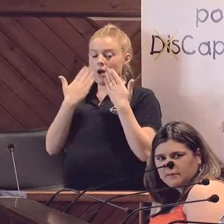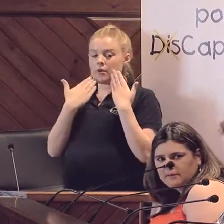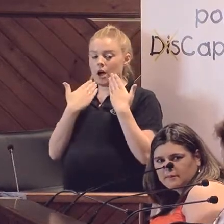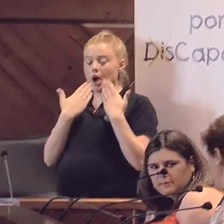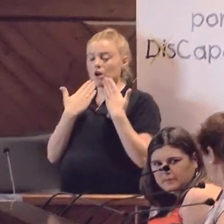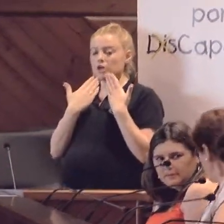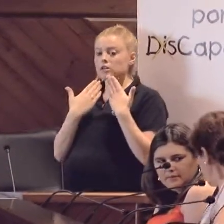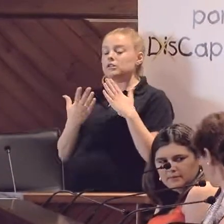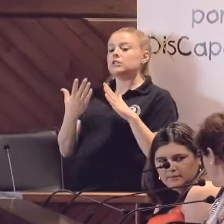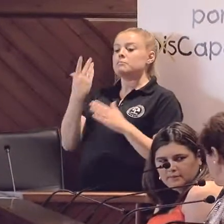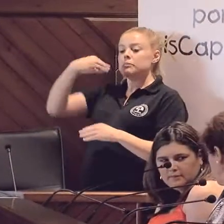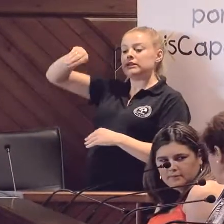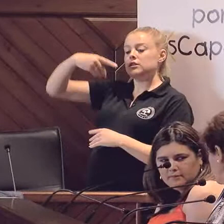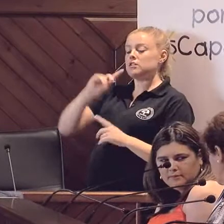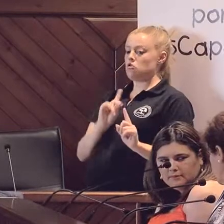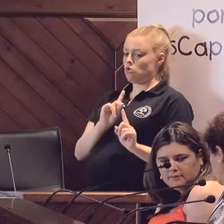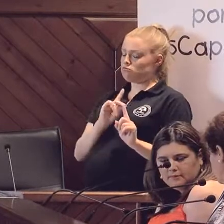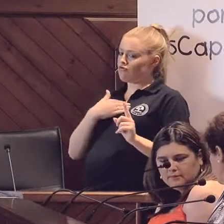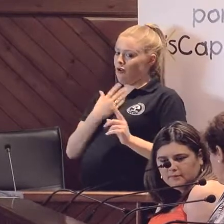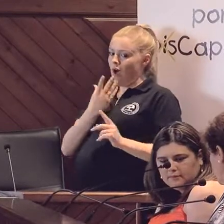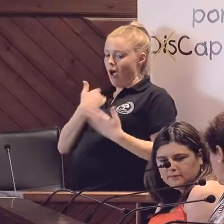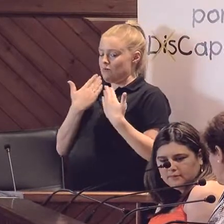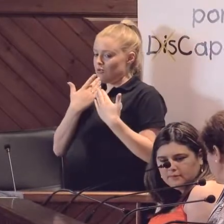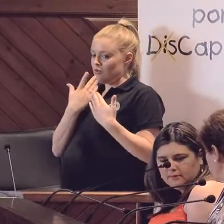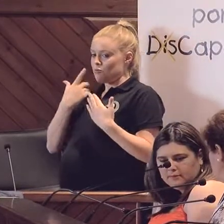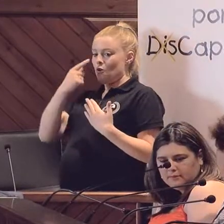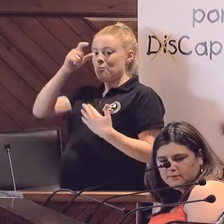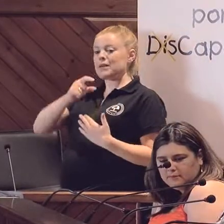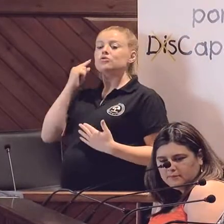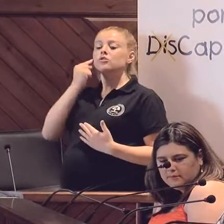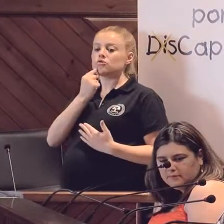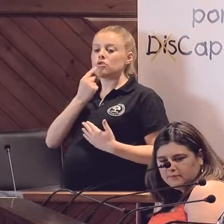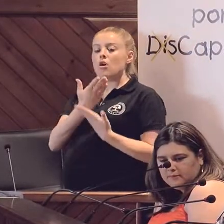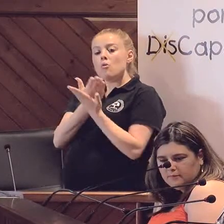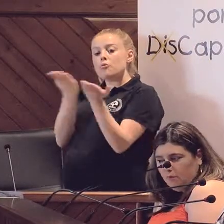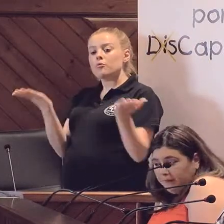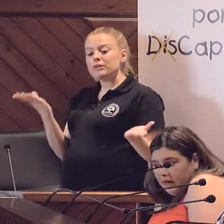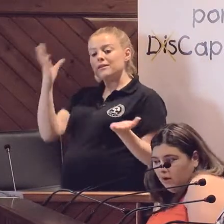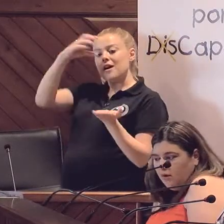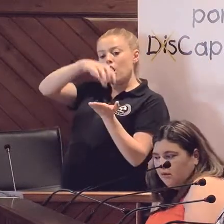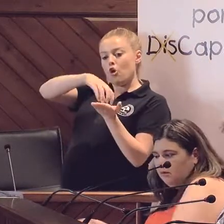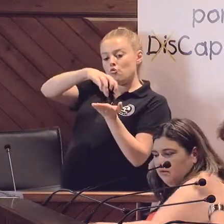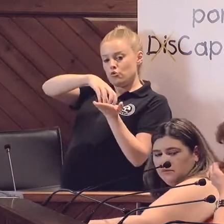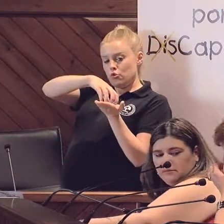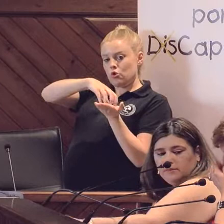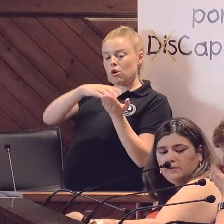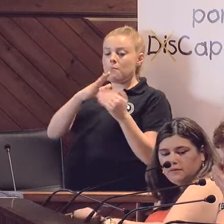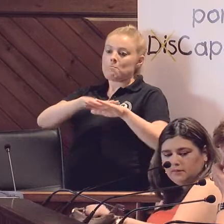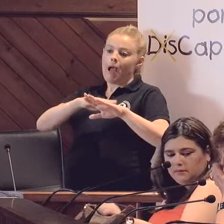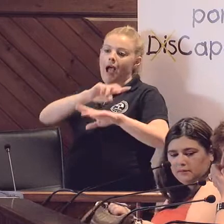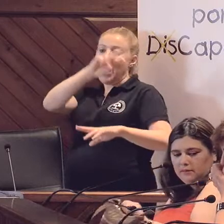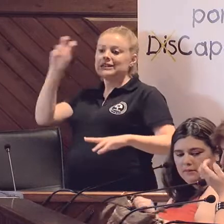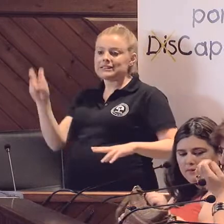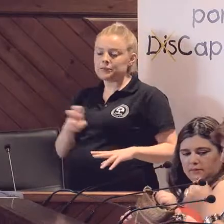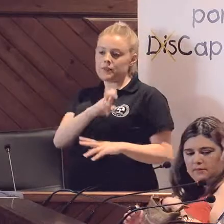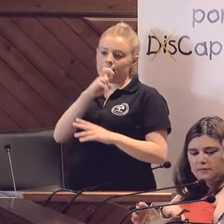sino como persona sorda. Buenas tardes.